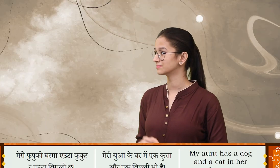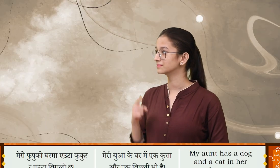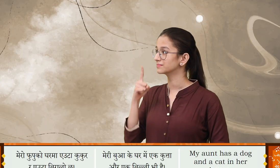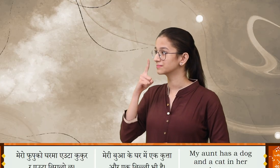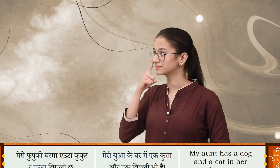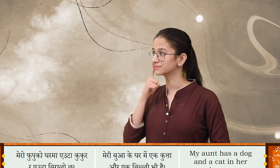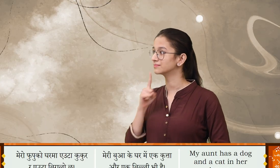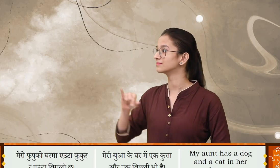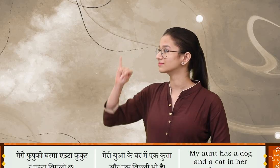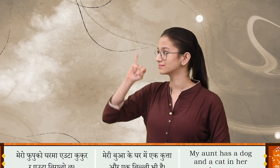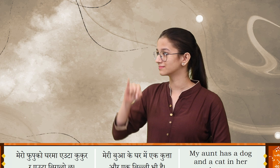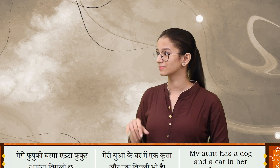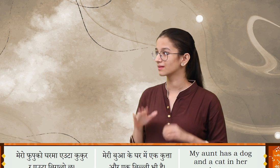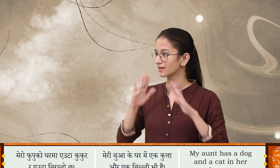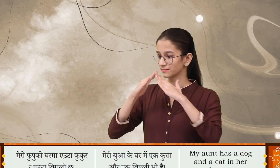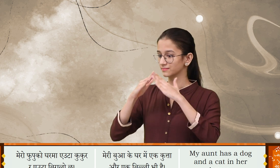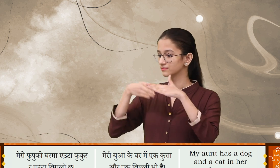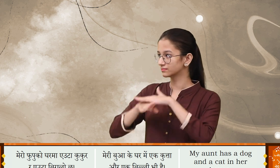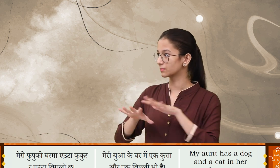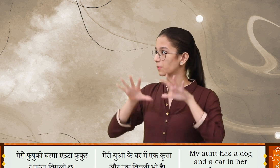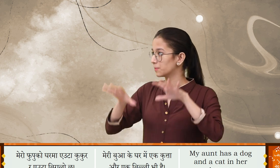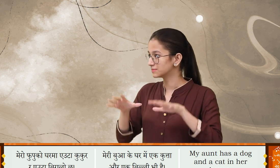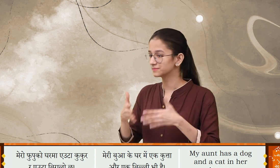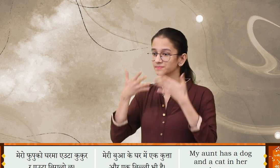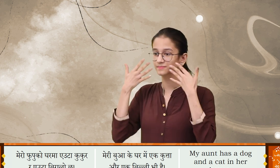मेरो फुपु को घर मा एवटा कुकुर रा एवटा बिरालो चा